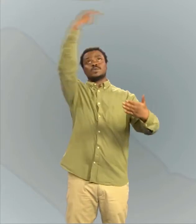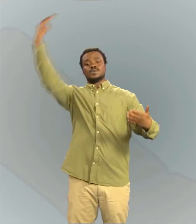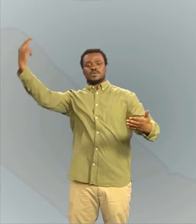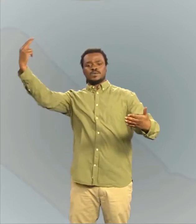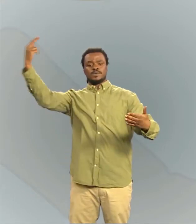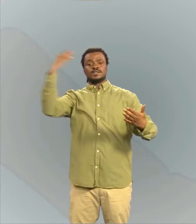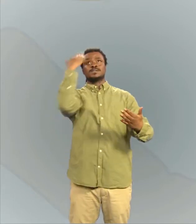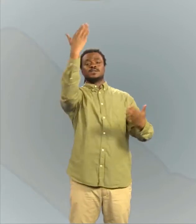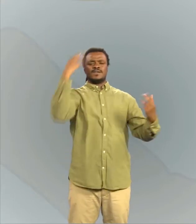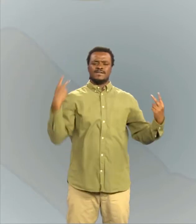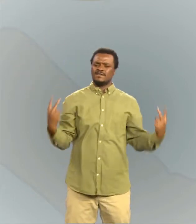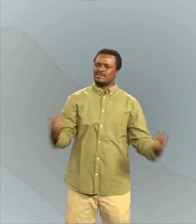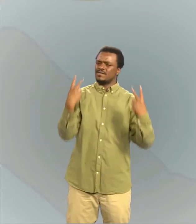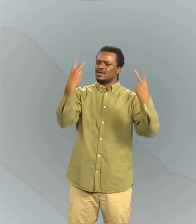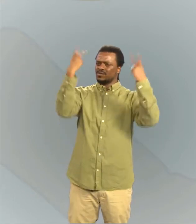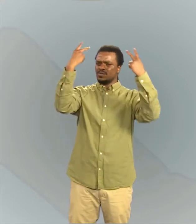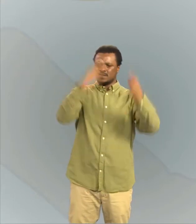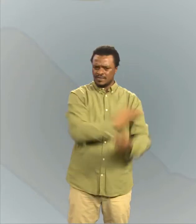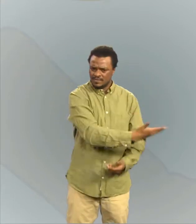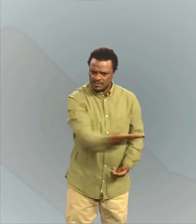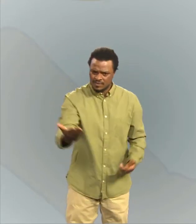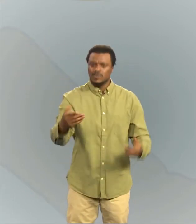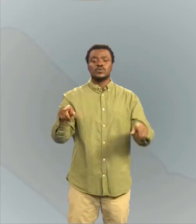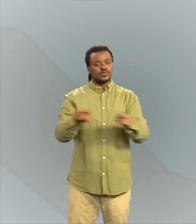Ce signe sera valable pour tous ceux qui naîtront après vous.